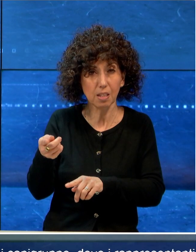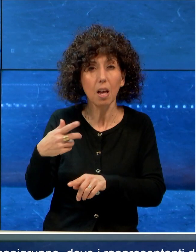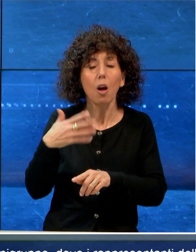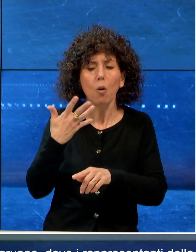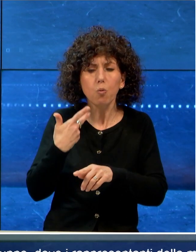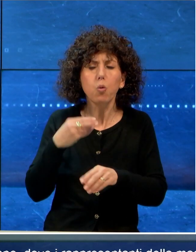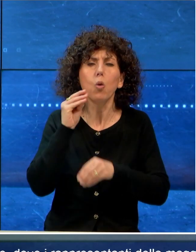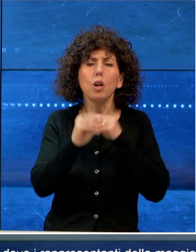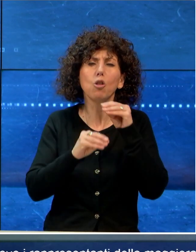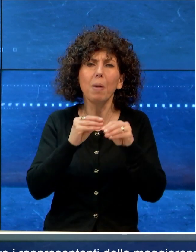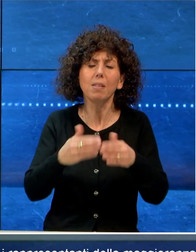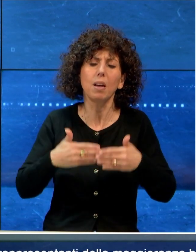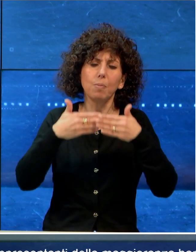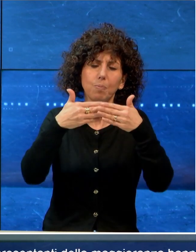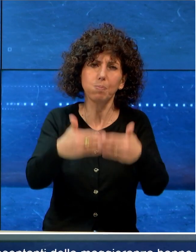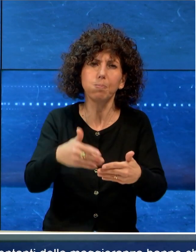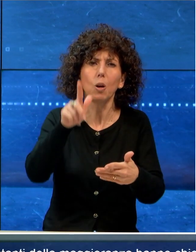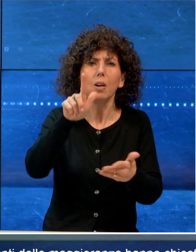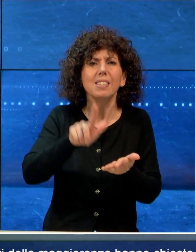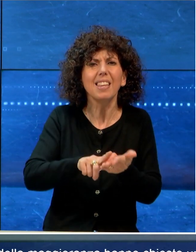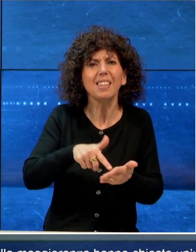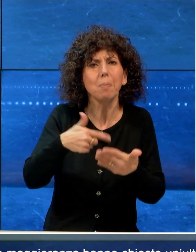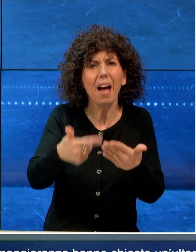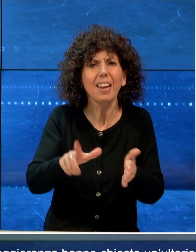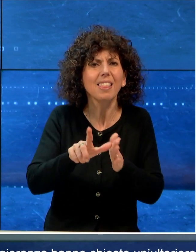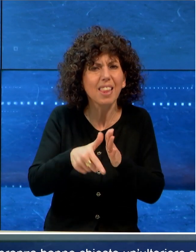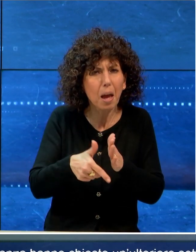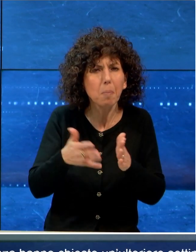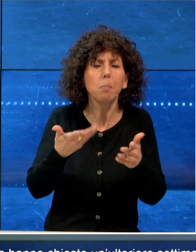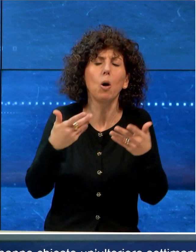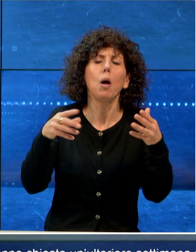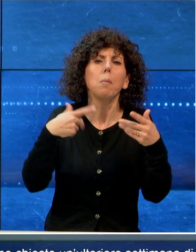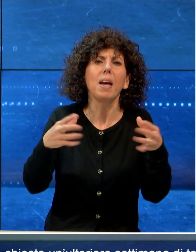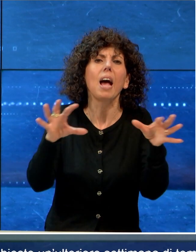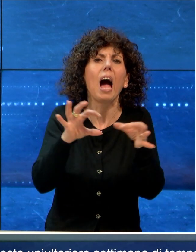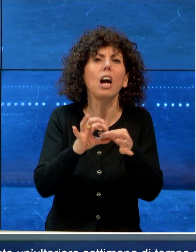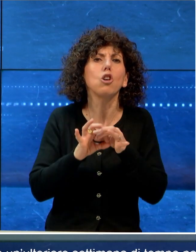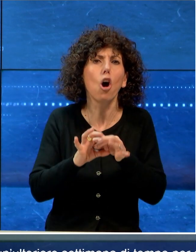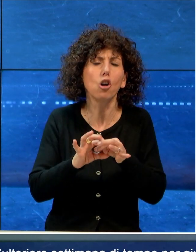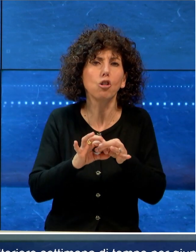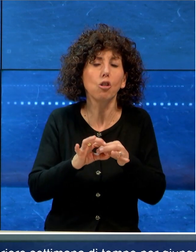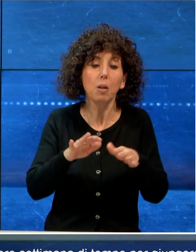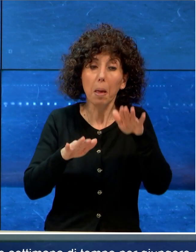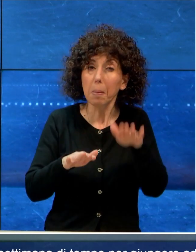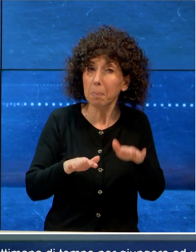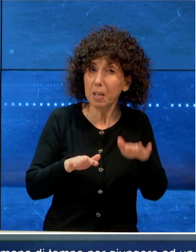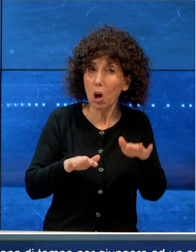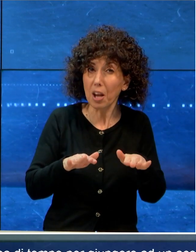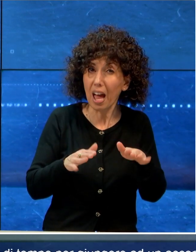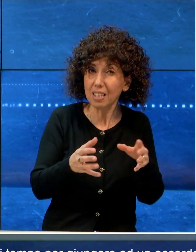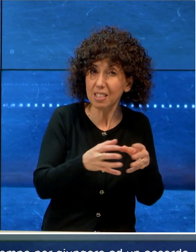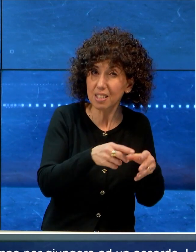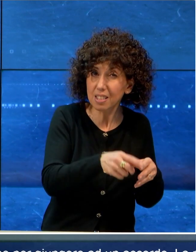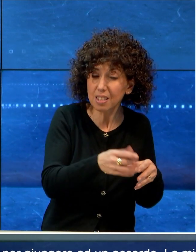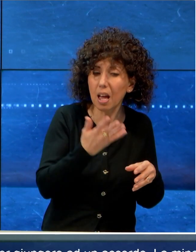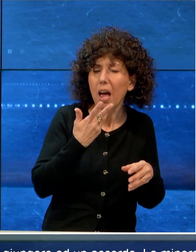un'ulteriore settimana di tempo per giungere ad un accordo. La minoranza, che inizialmente